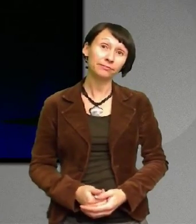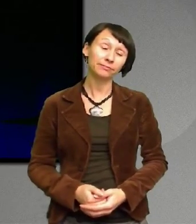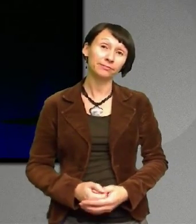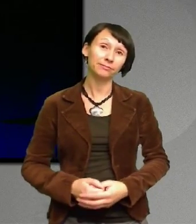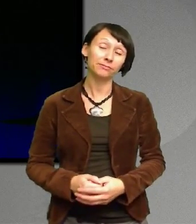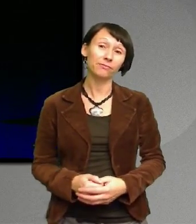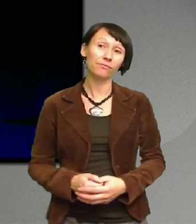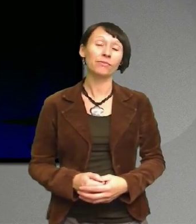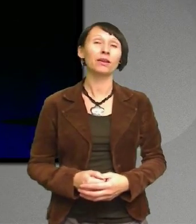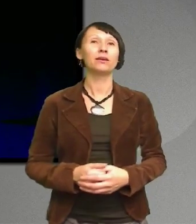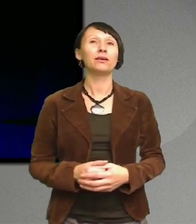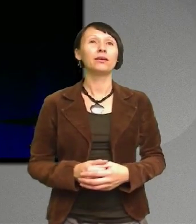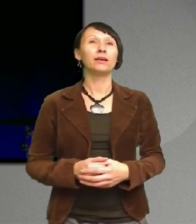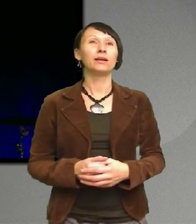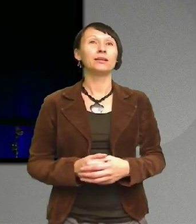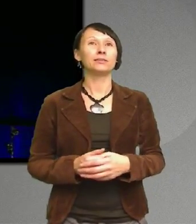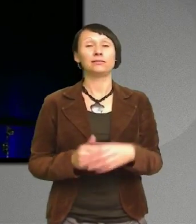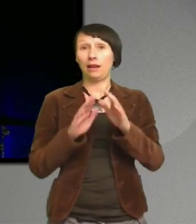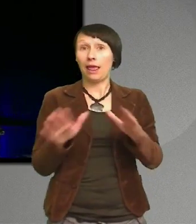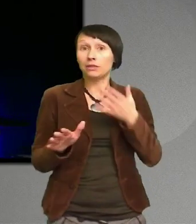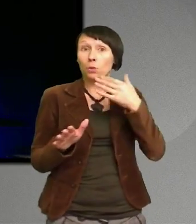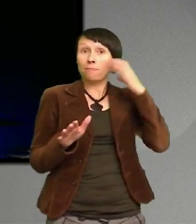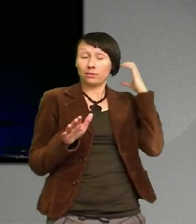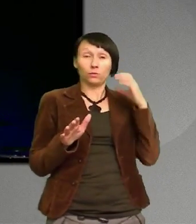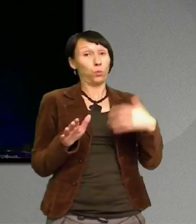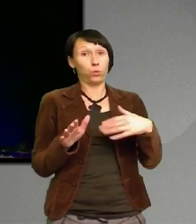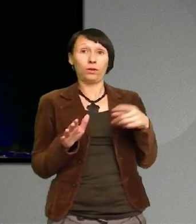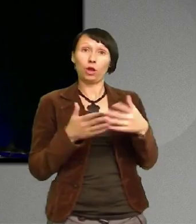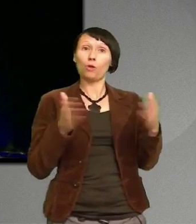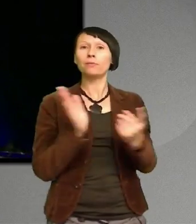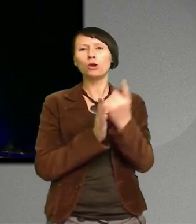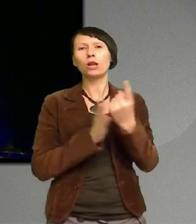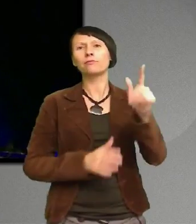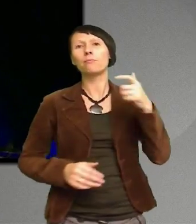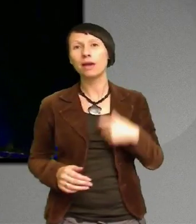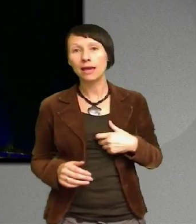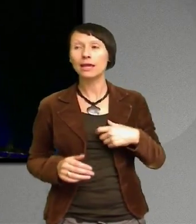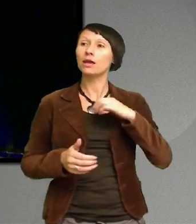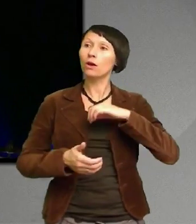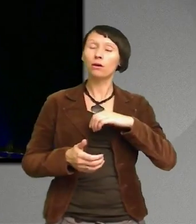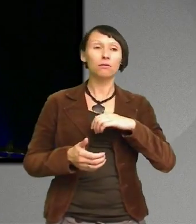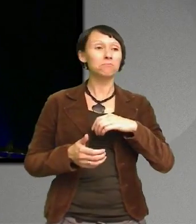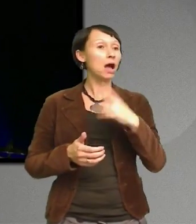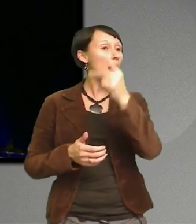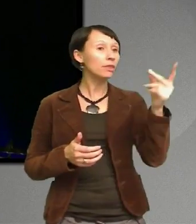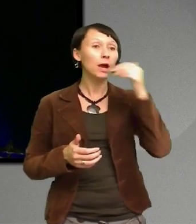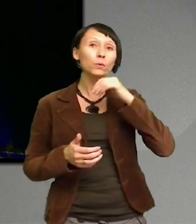För sommarens läger öppnar möjligheten för mig och många andra unga att ta en ledande roll Men nu kan en